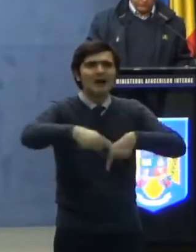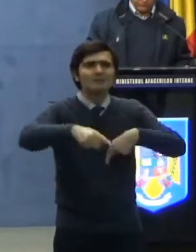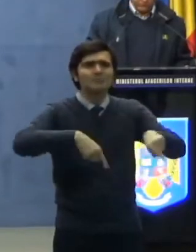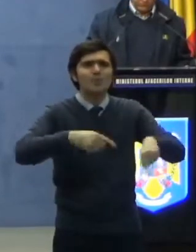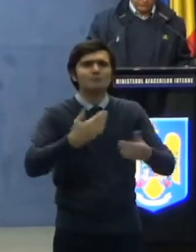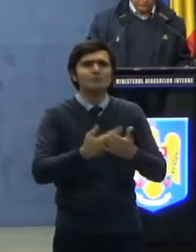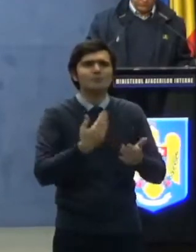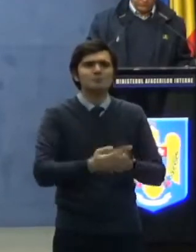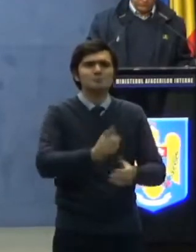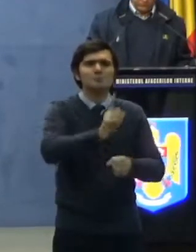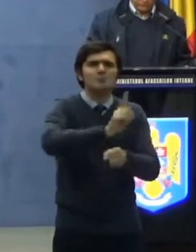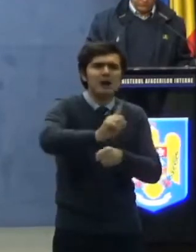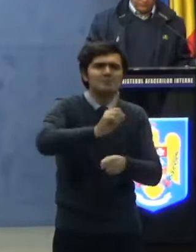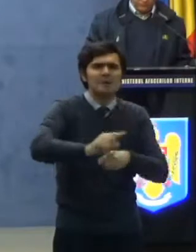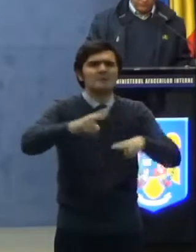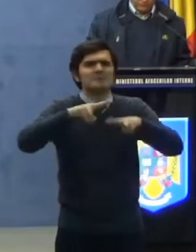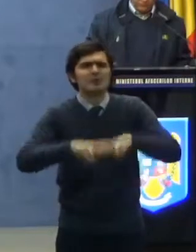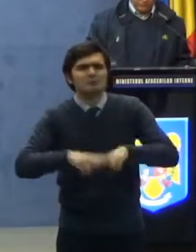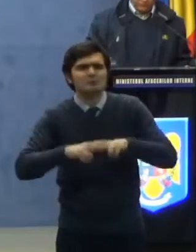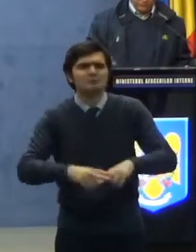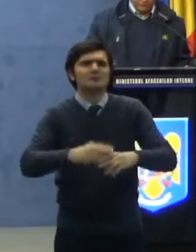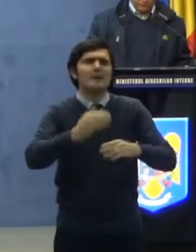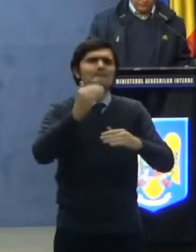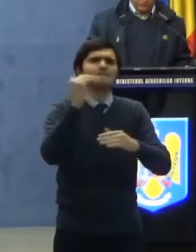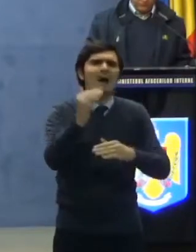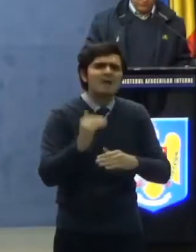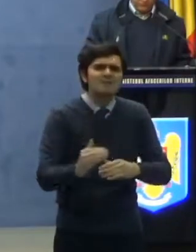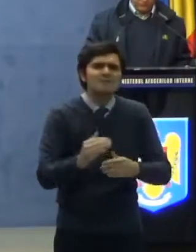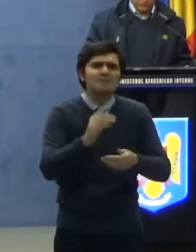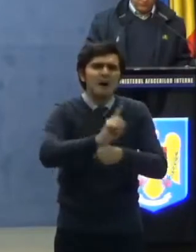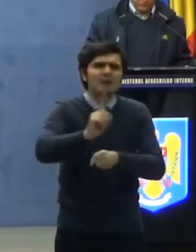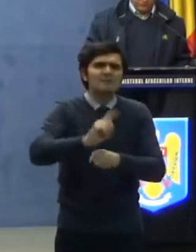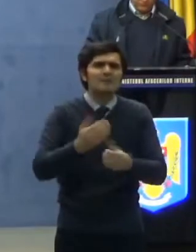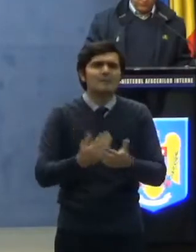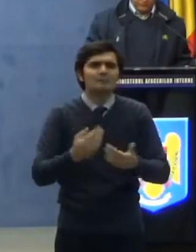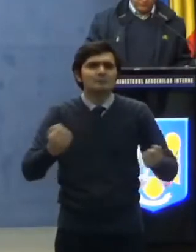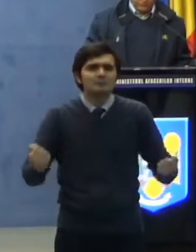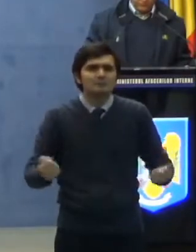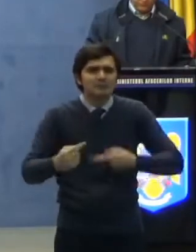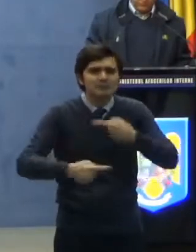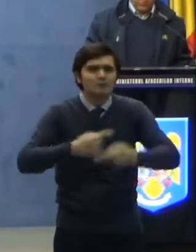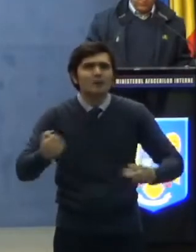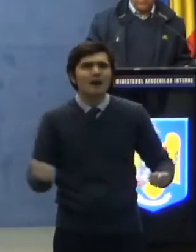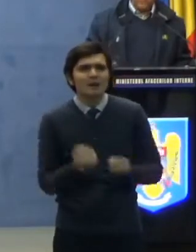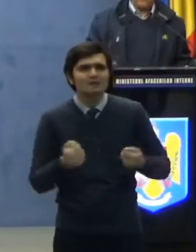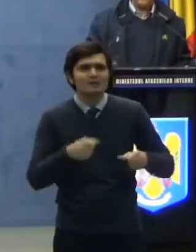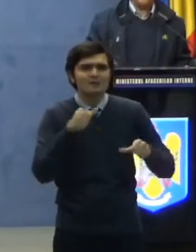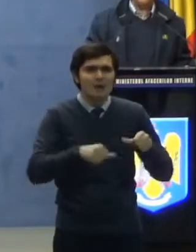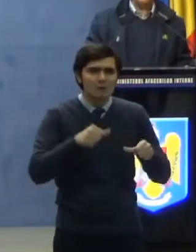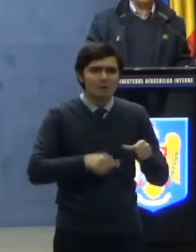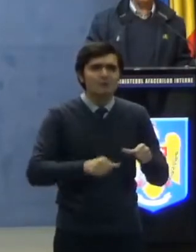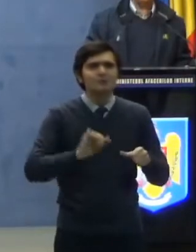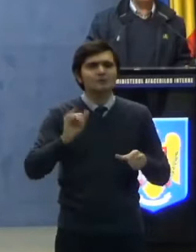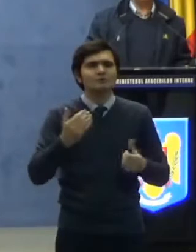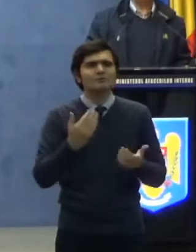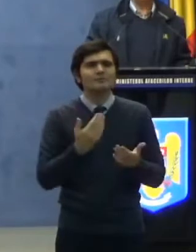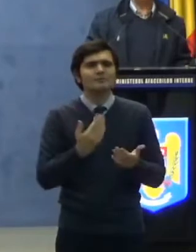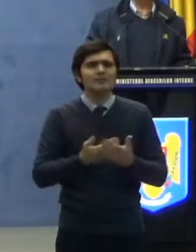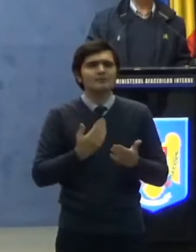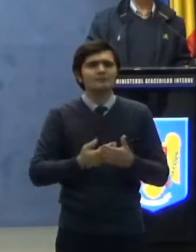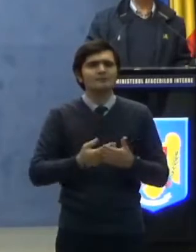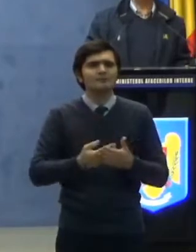materii prime și resurse necesare desfășurării activităților economice, precum și pentru